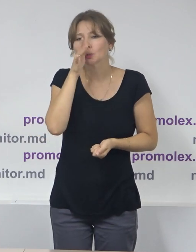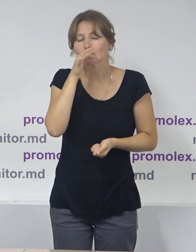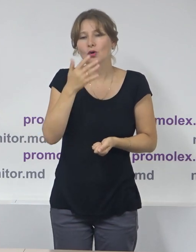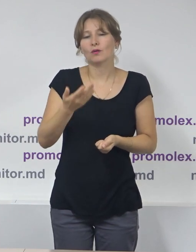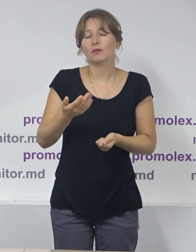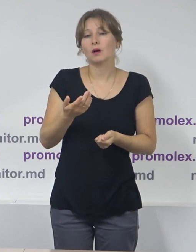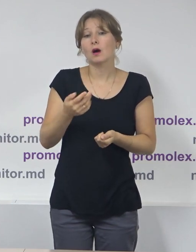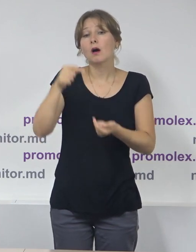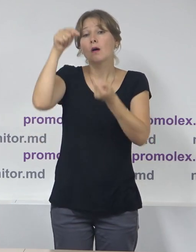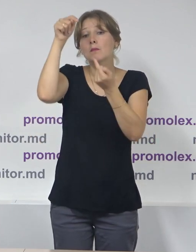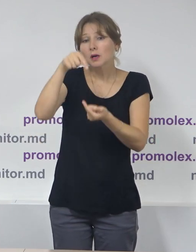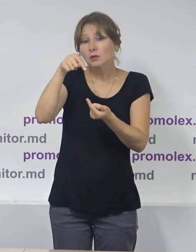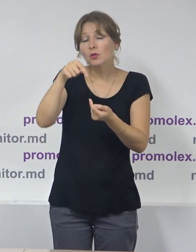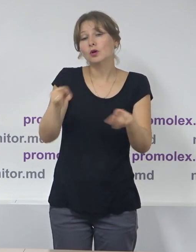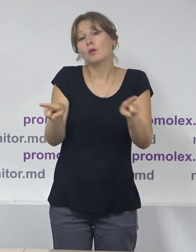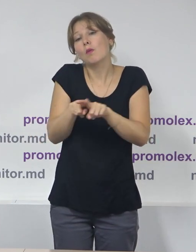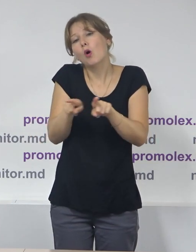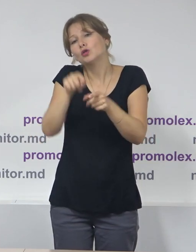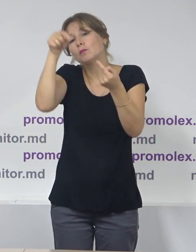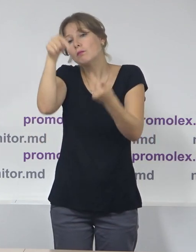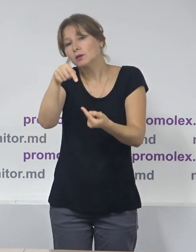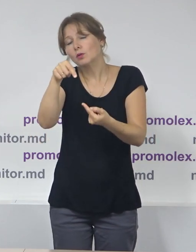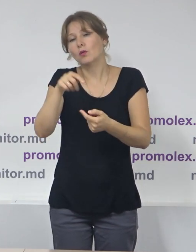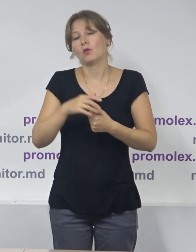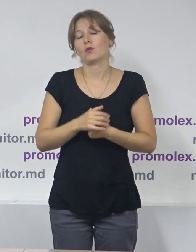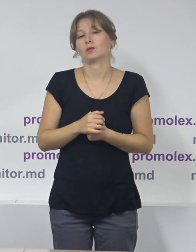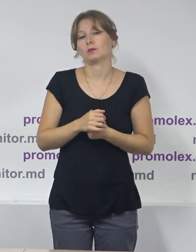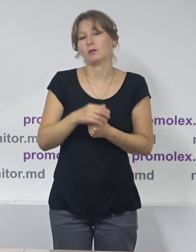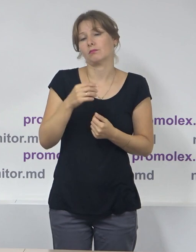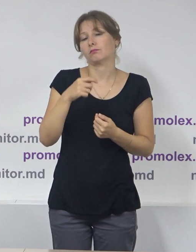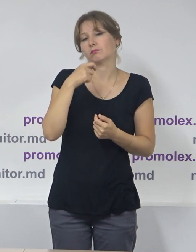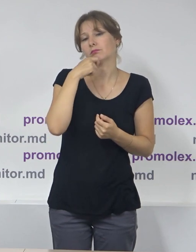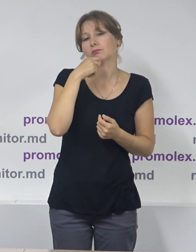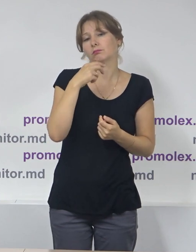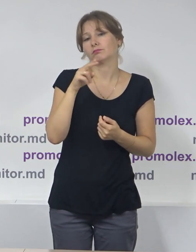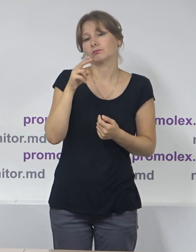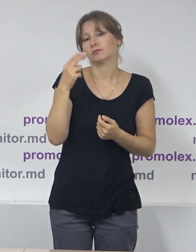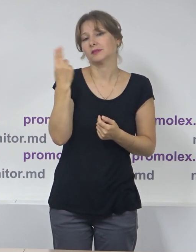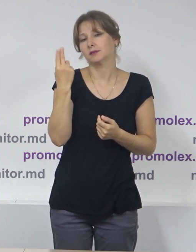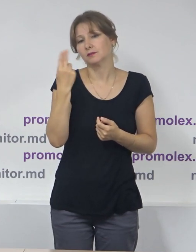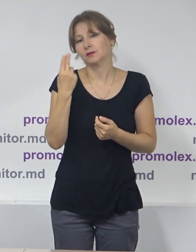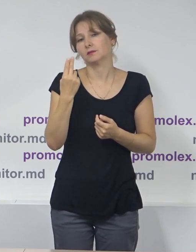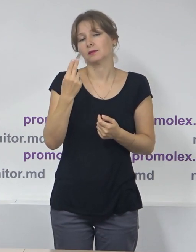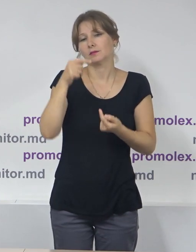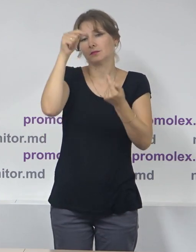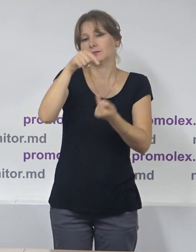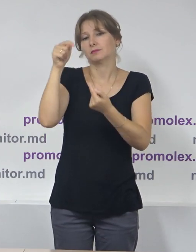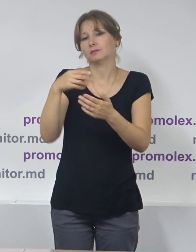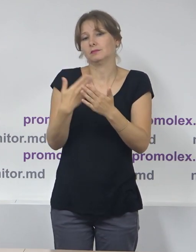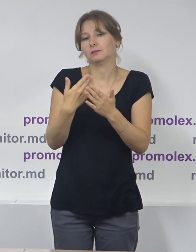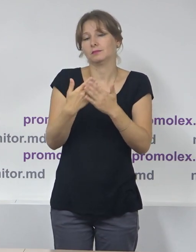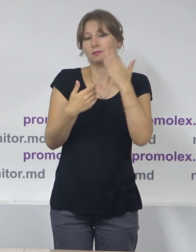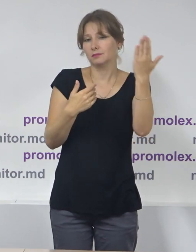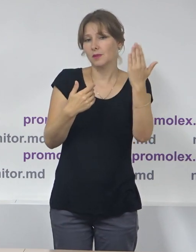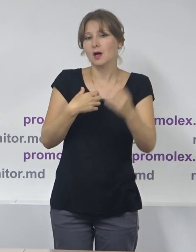coincide sau pare să coincidă cu paleta de culori pe care o utilizează partidul condus de către